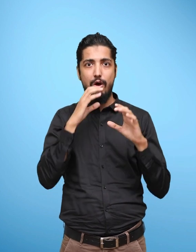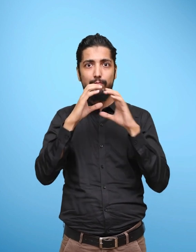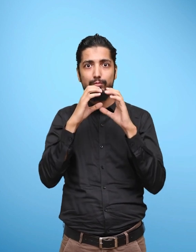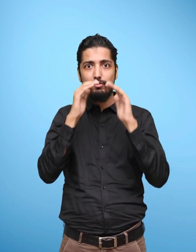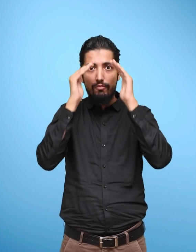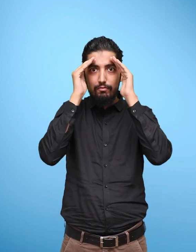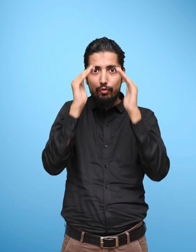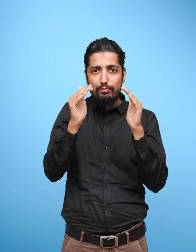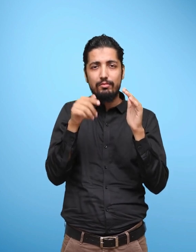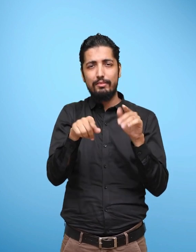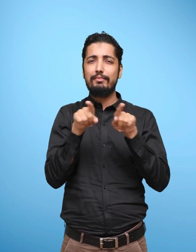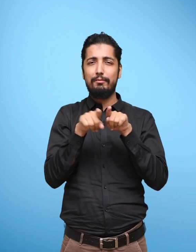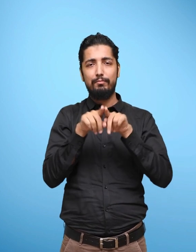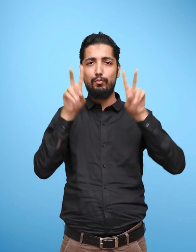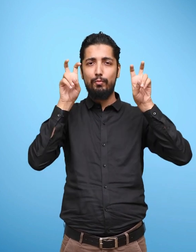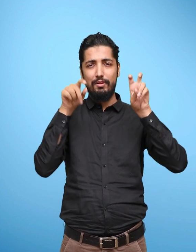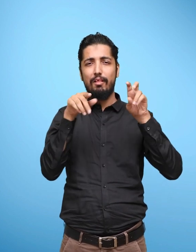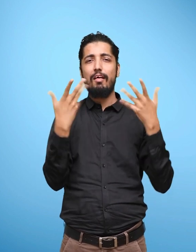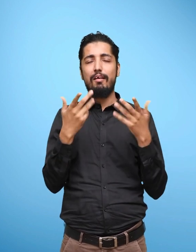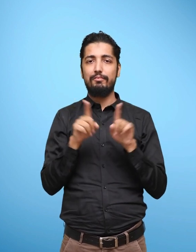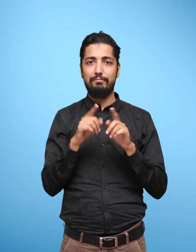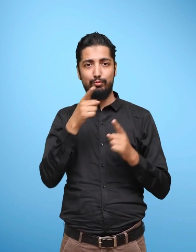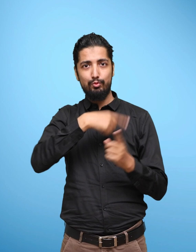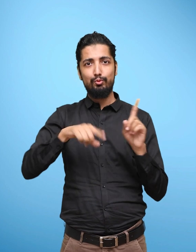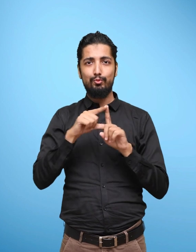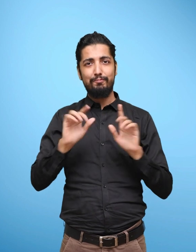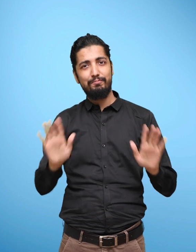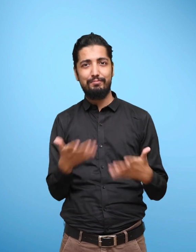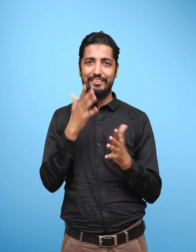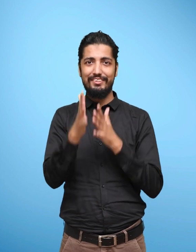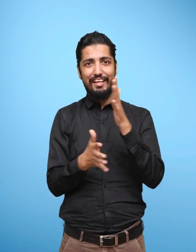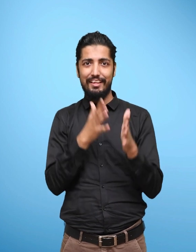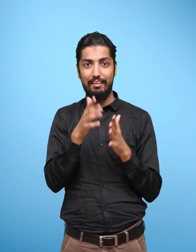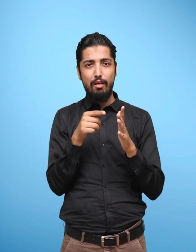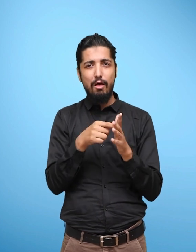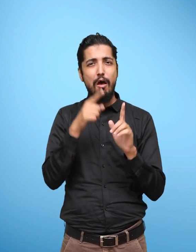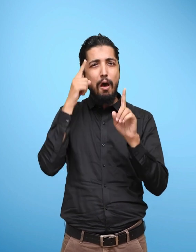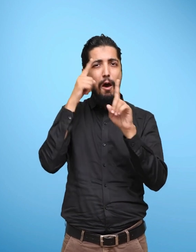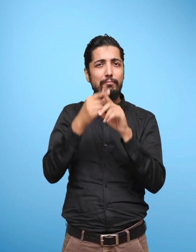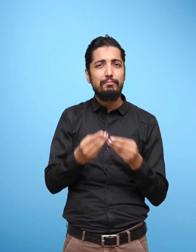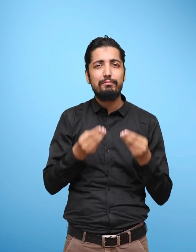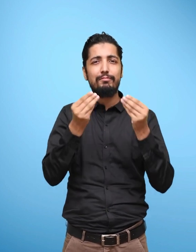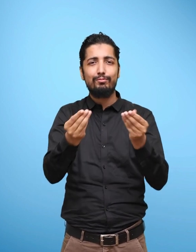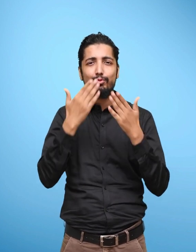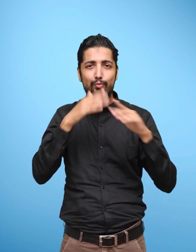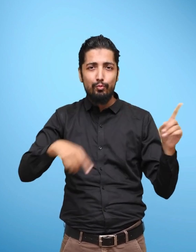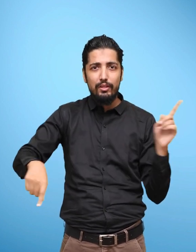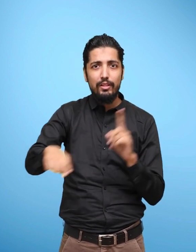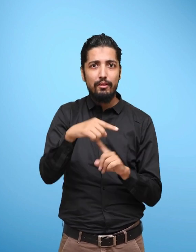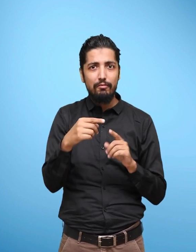इन अच्म्याइच ब्यूद एपूछ ले अफीज़ च्राइज विड़ाई इन